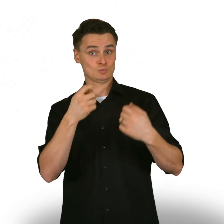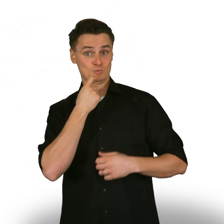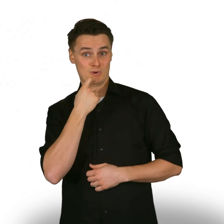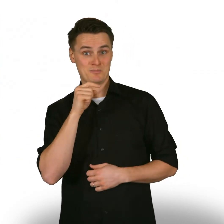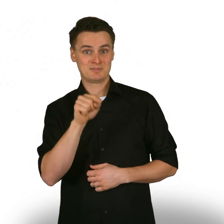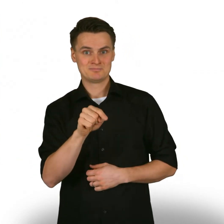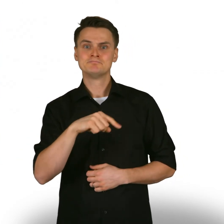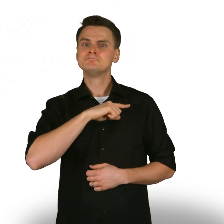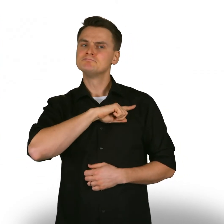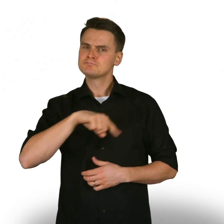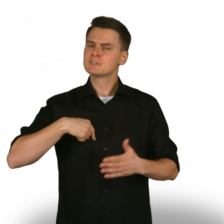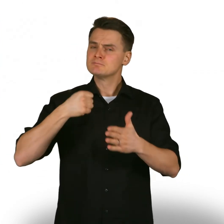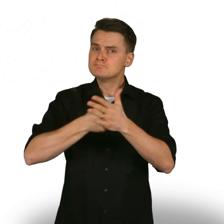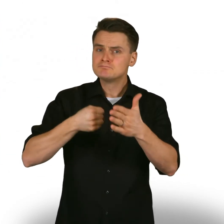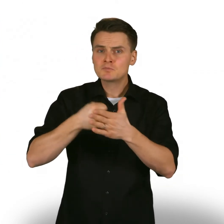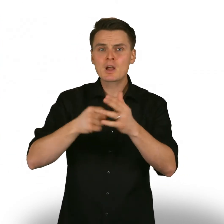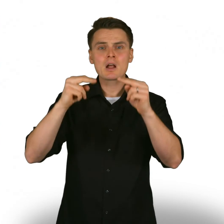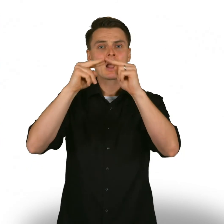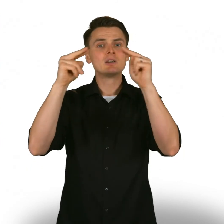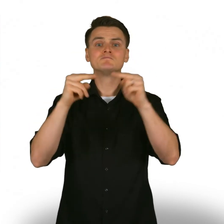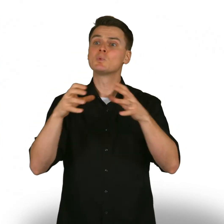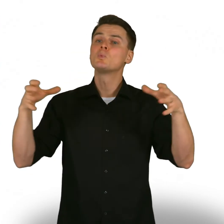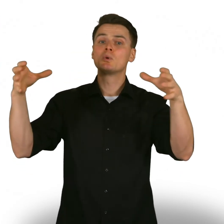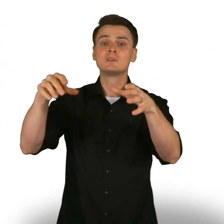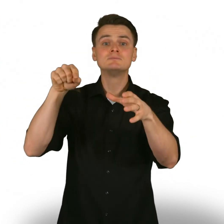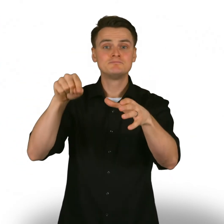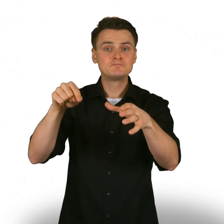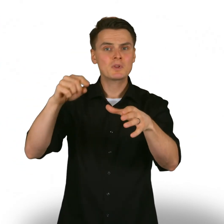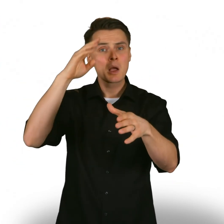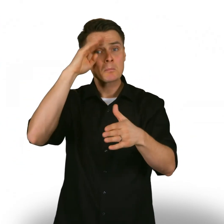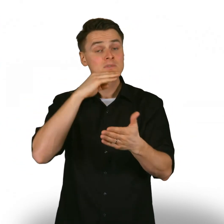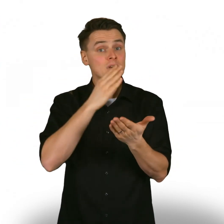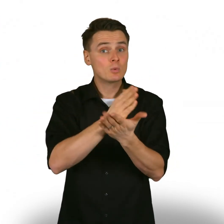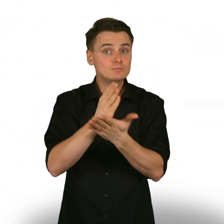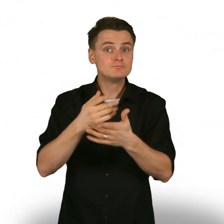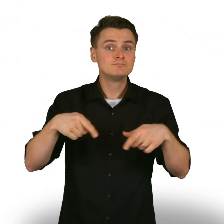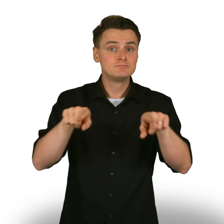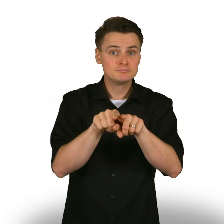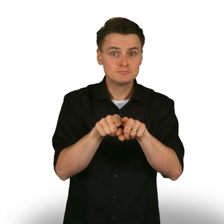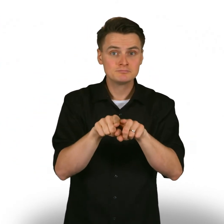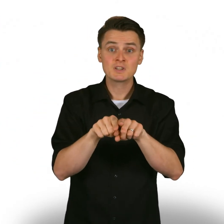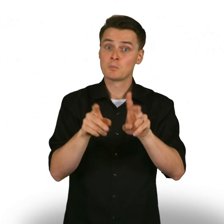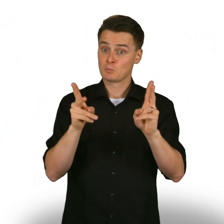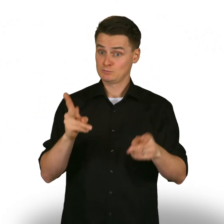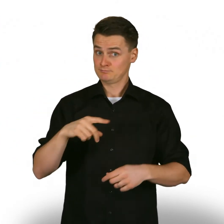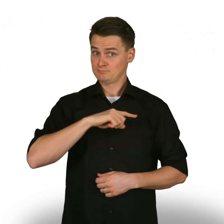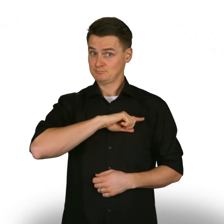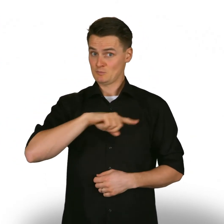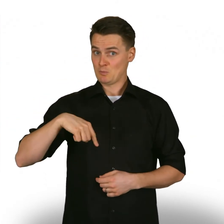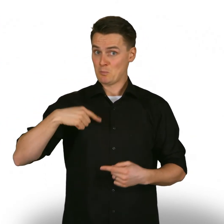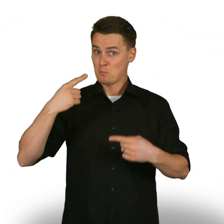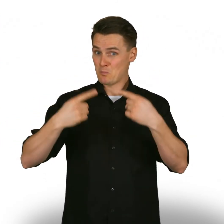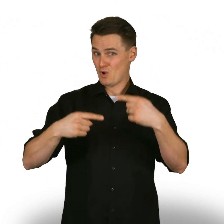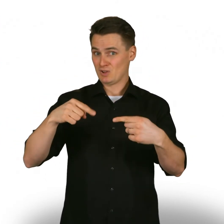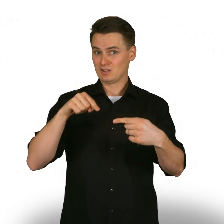Suomea, joka ajaa kansainvälisessä yhteisössä ihmisoikeuksien toteutumiseen ja rauhaan tähtäävää